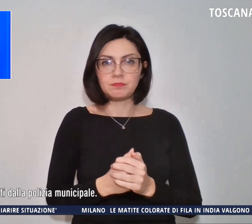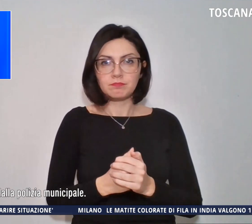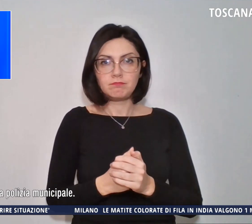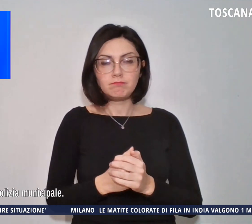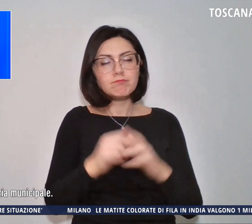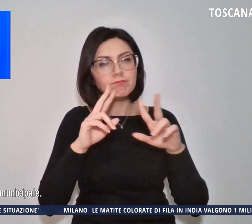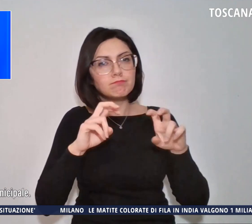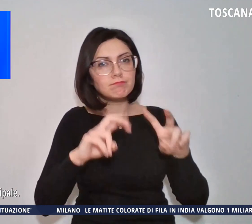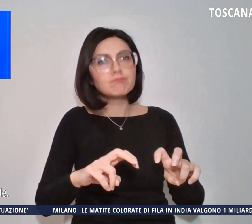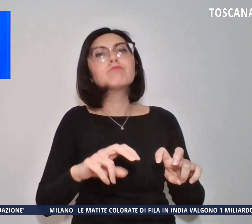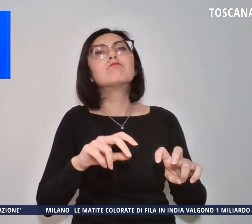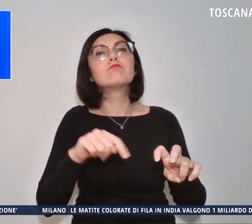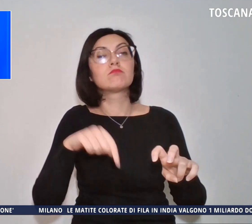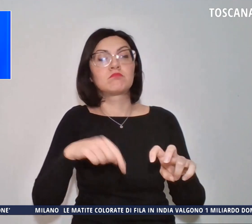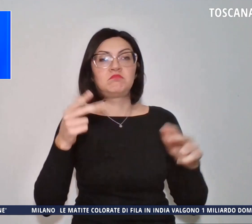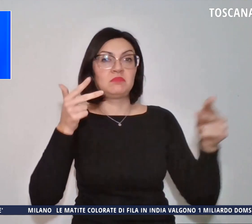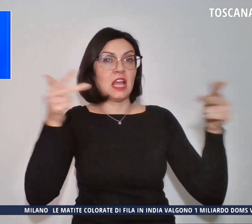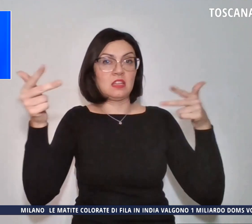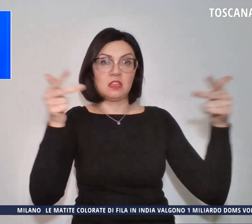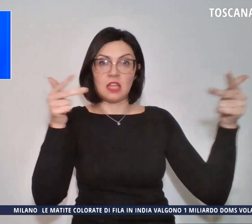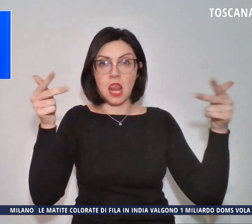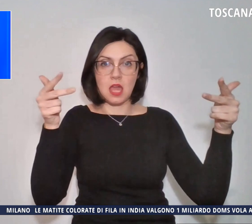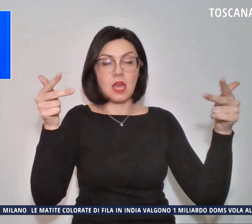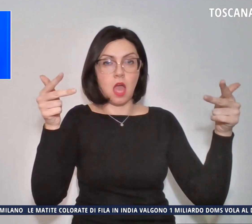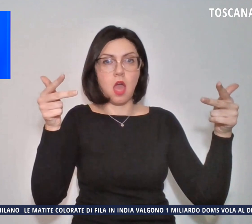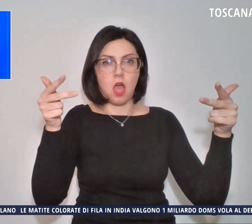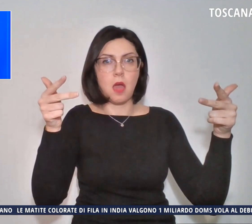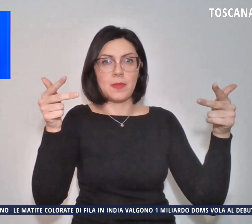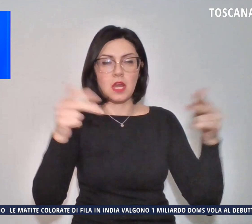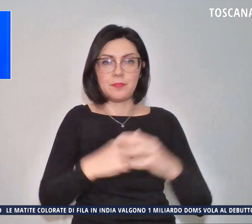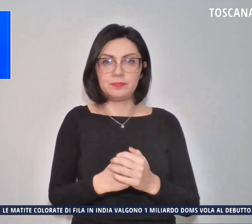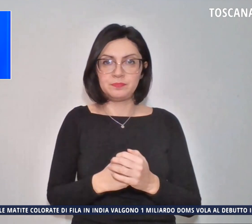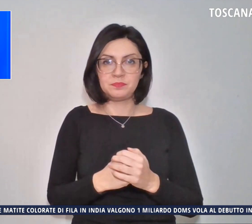le immagini della telecamera di videosorveglianza.